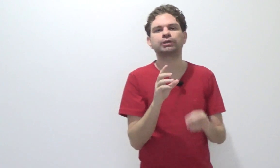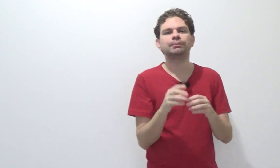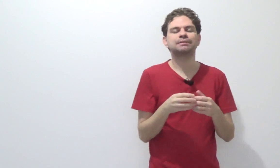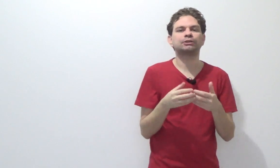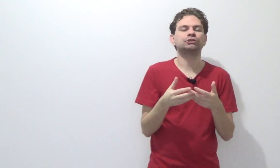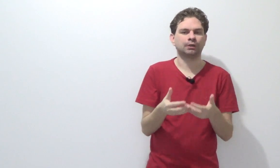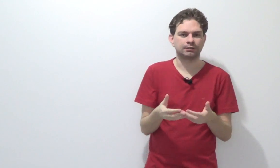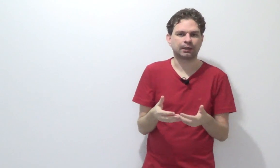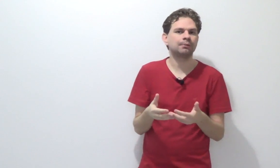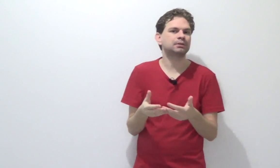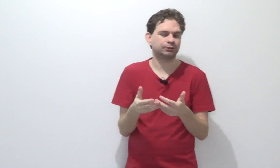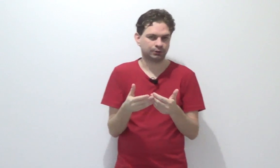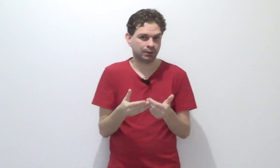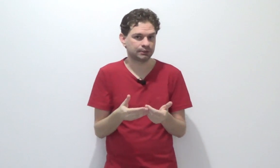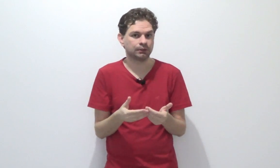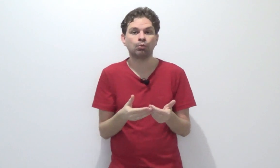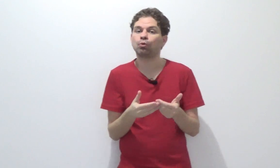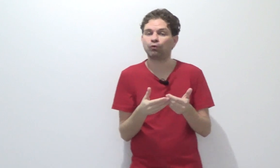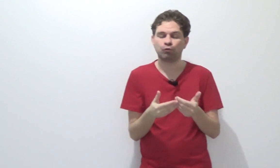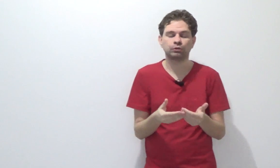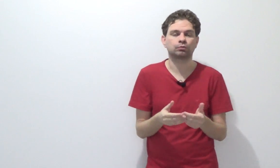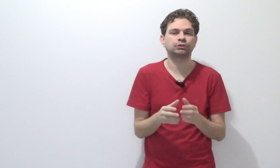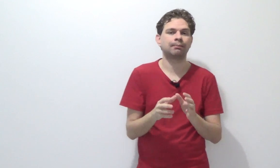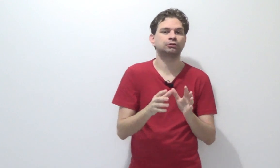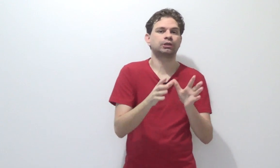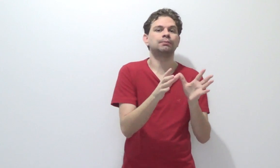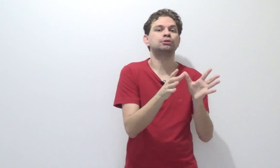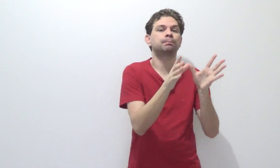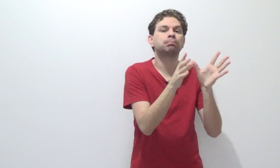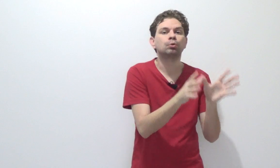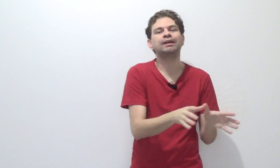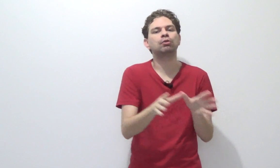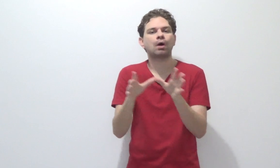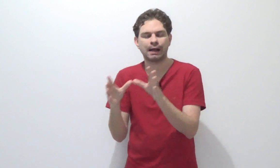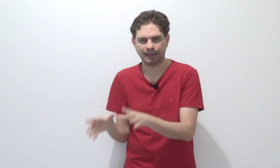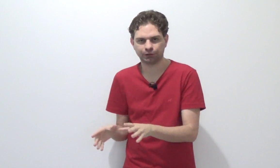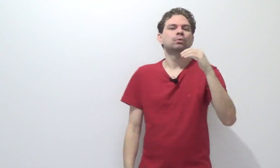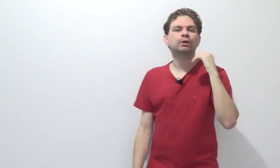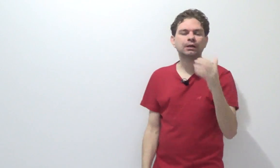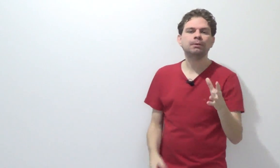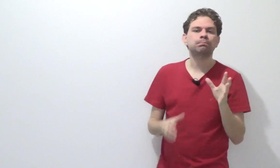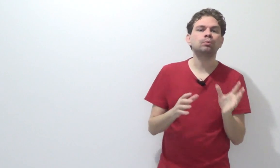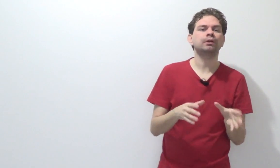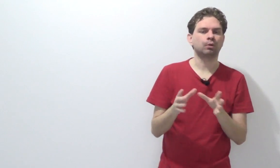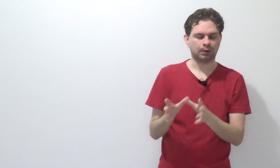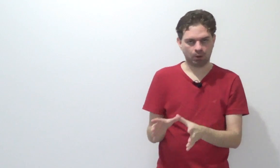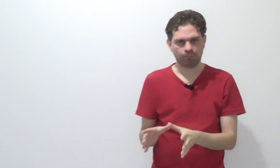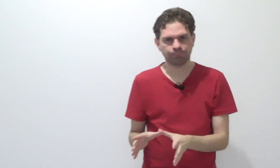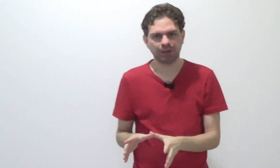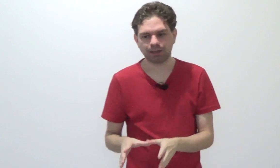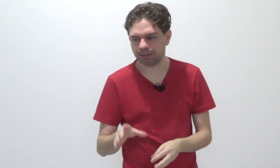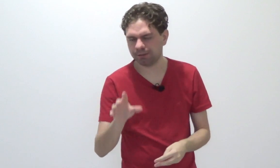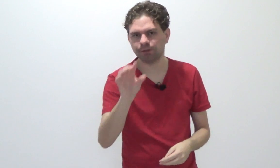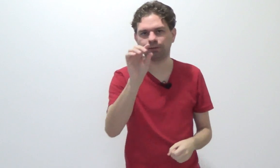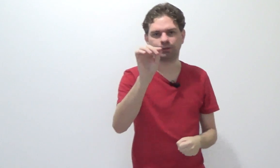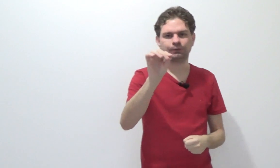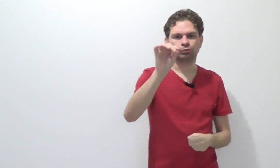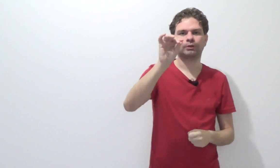crimes à distância? Crimes à distância não confunda com os chamados crimes plurilocais. O crime plurilocal é aquele em que o